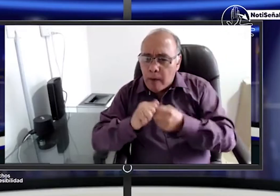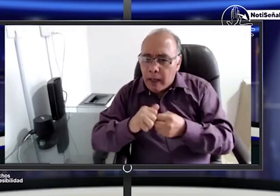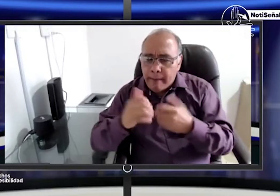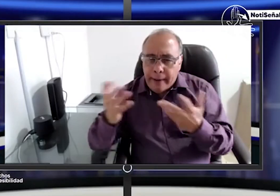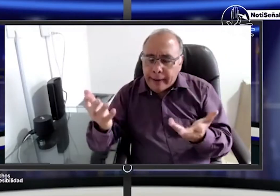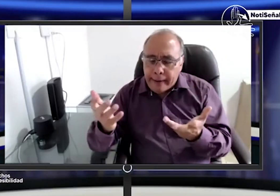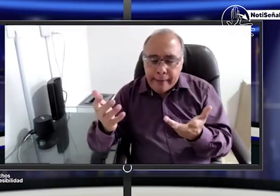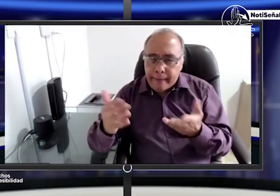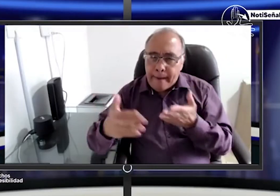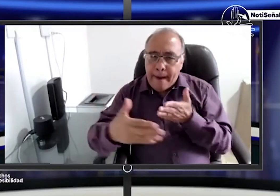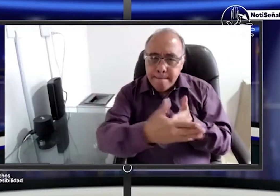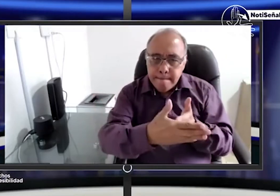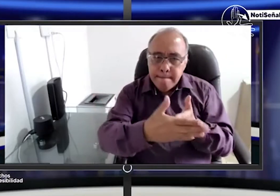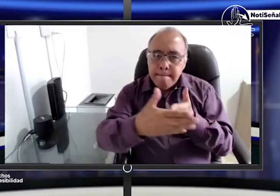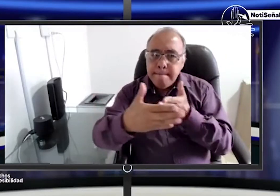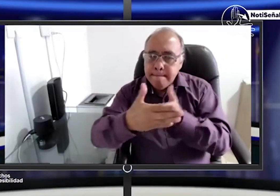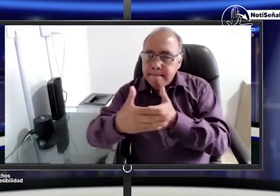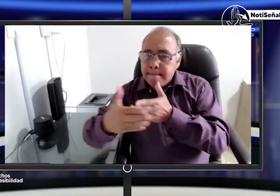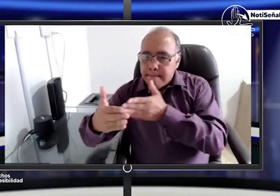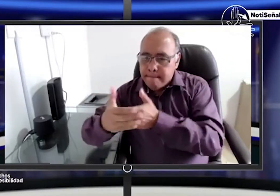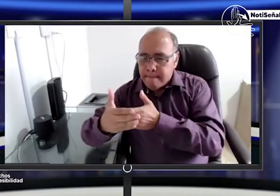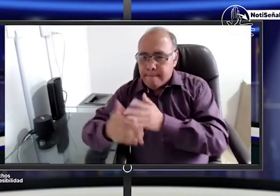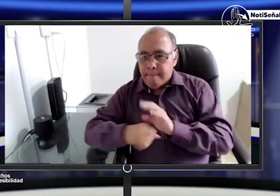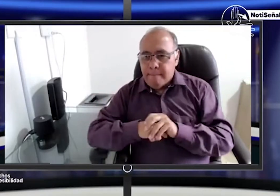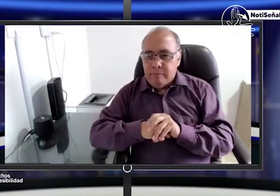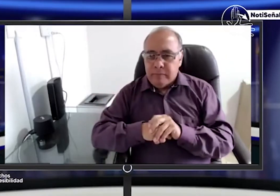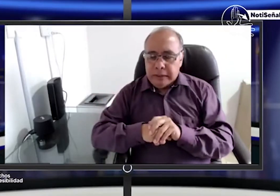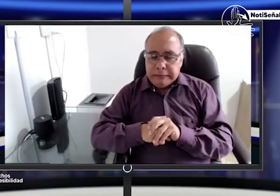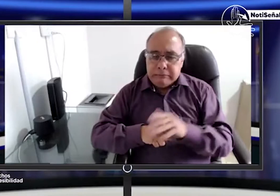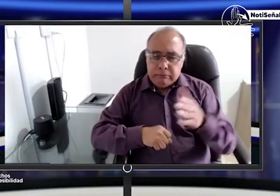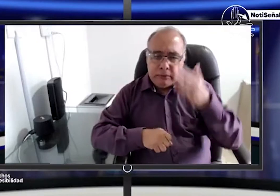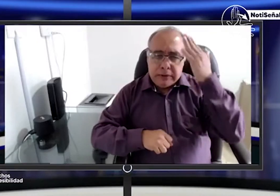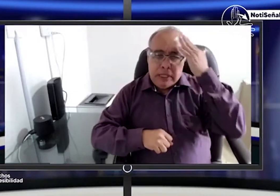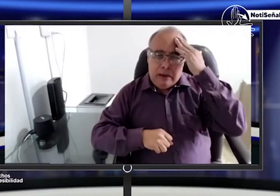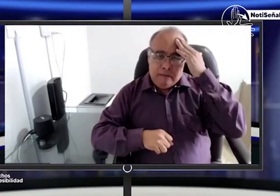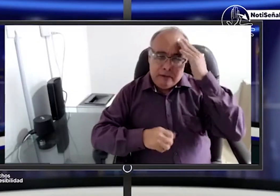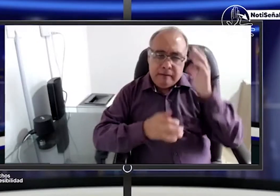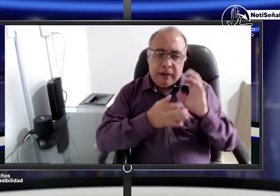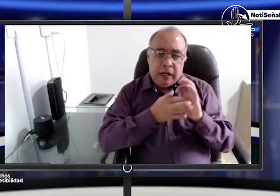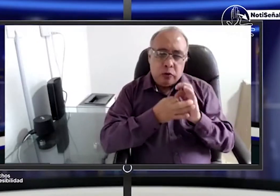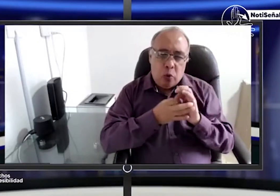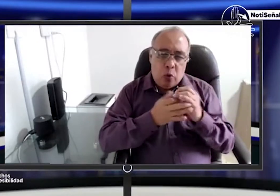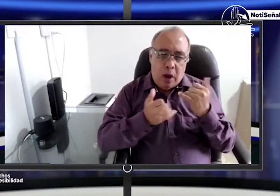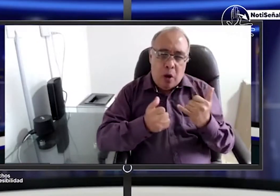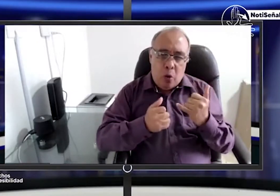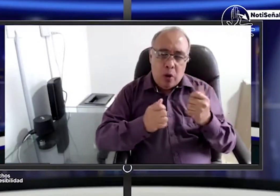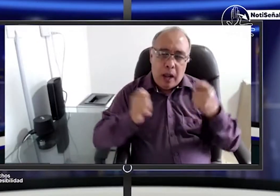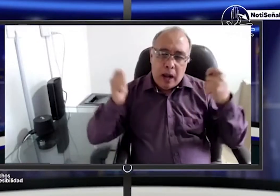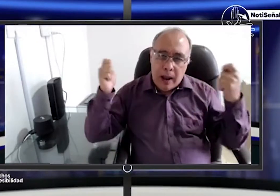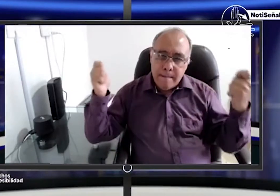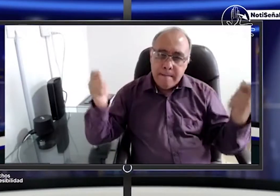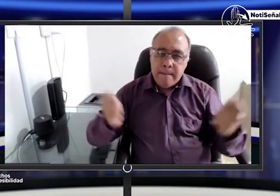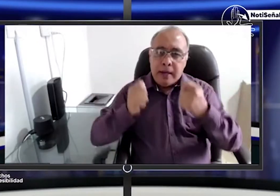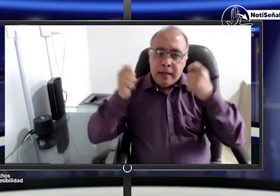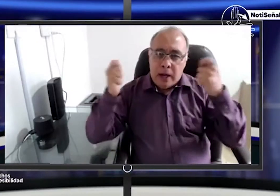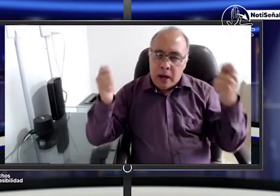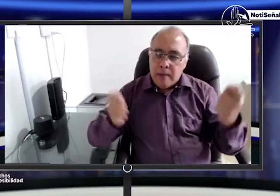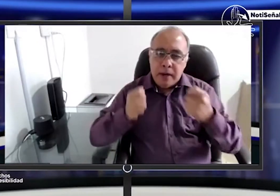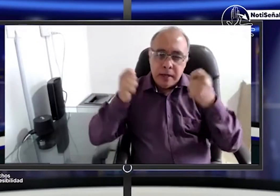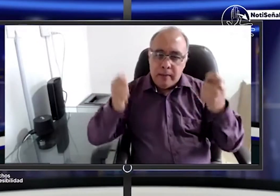situación actual de la inclusión académica de los estudiantes sordos y de las barreras a las cuales se están enfrentando y